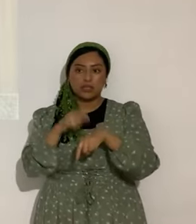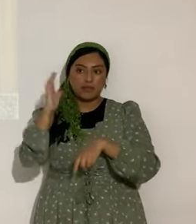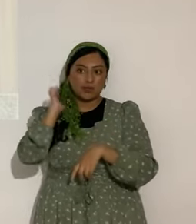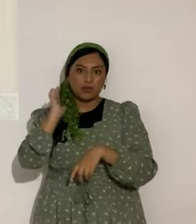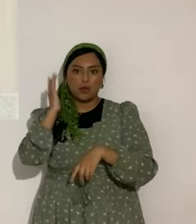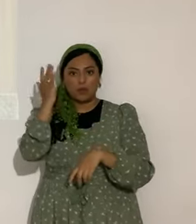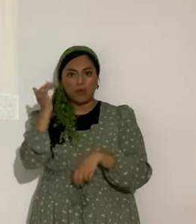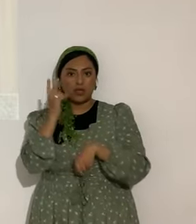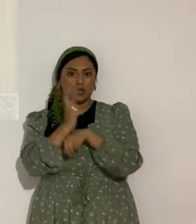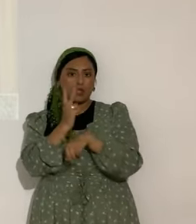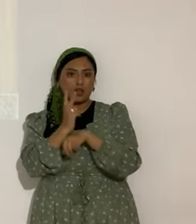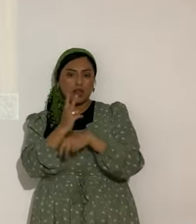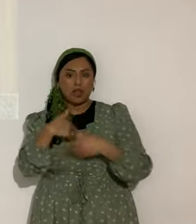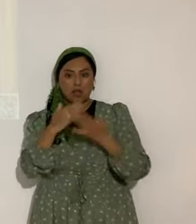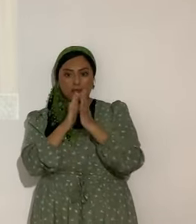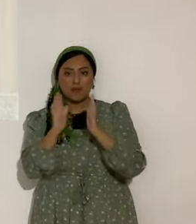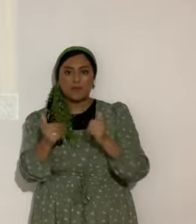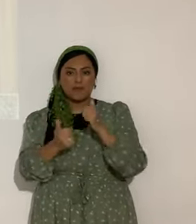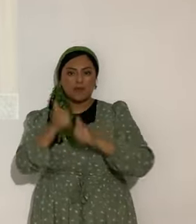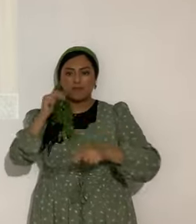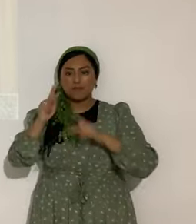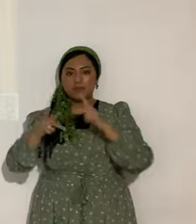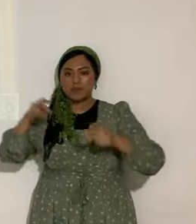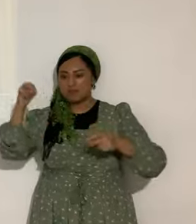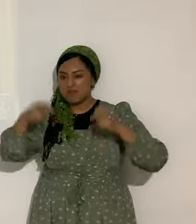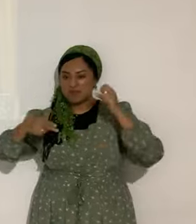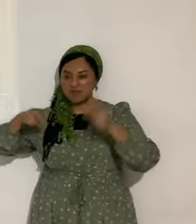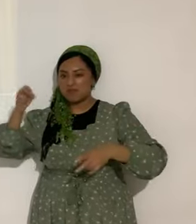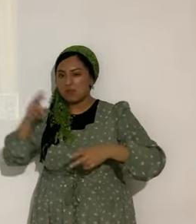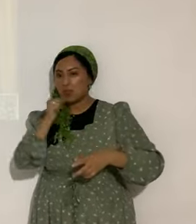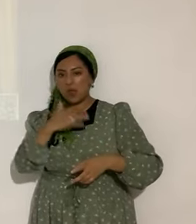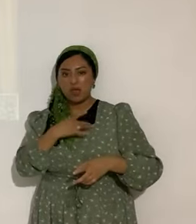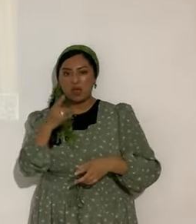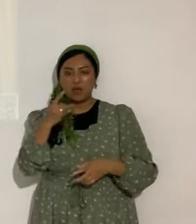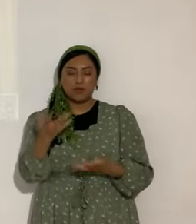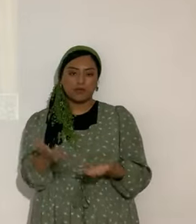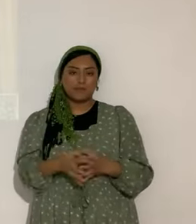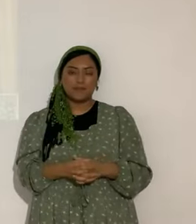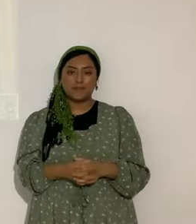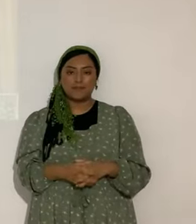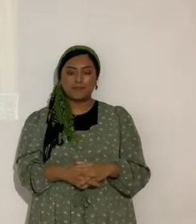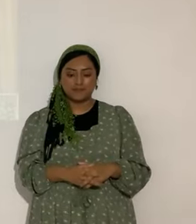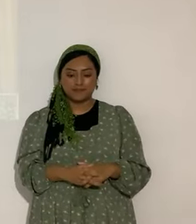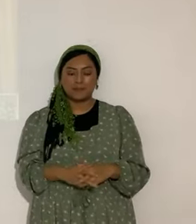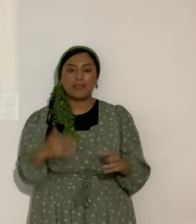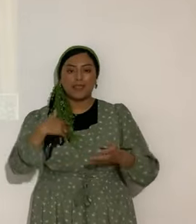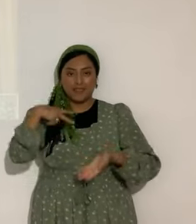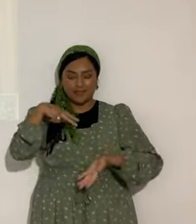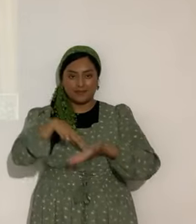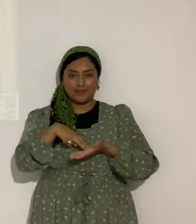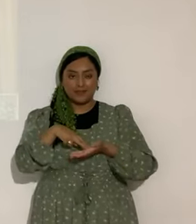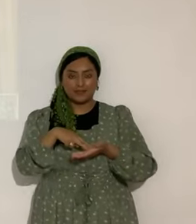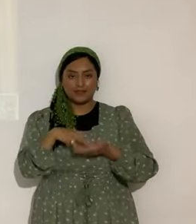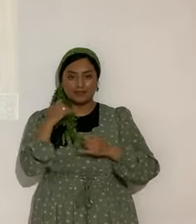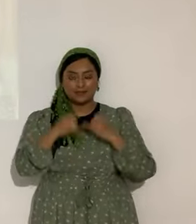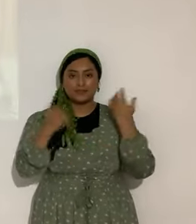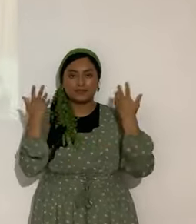qué gozo y pases la Keila más atacada? ¿No te has puesto a pensar por qué? Bendito es el alba caros. Me voy a poner de pie. Bendito es Yeshua Mashiach.